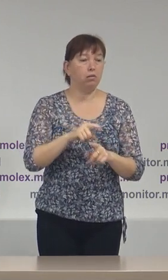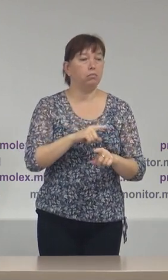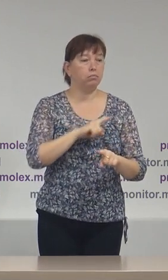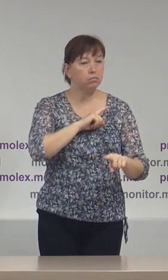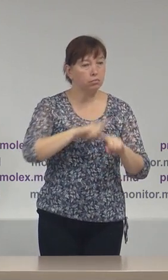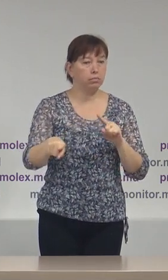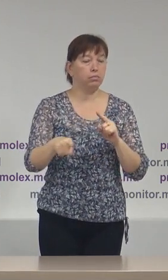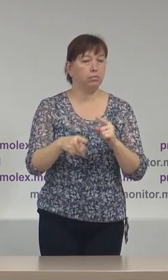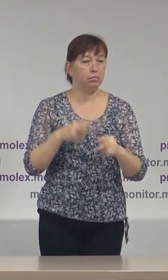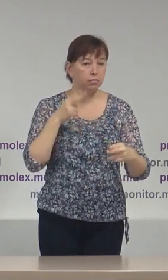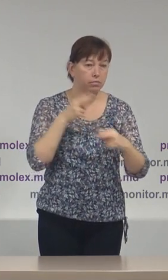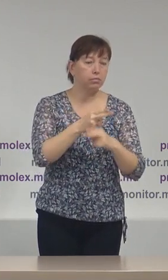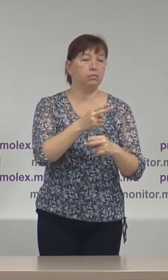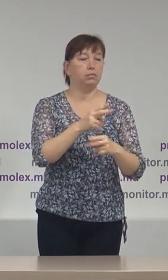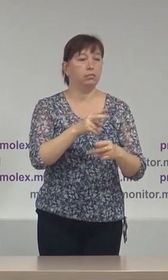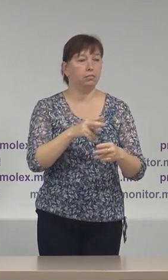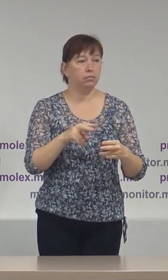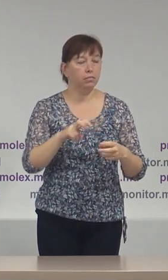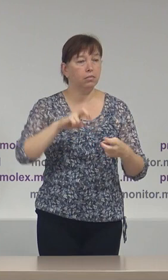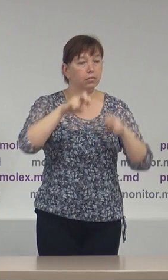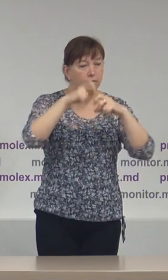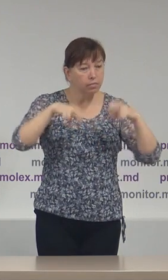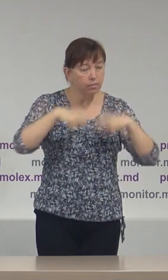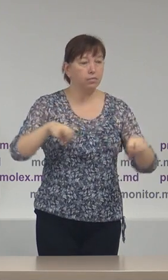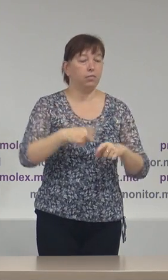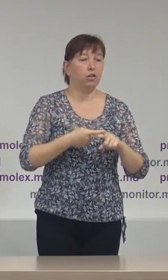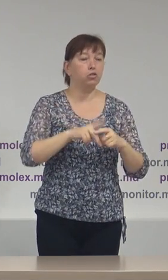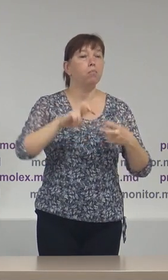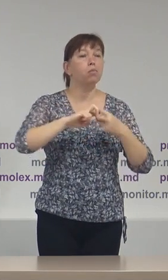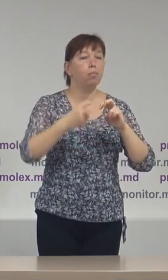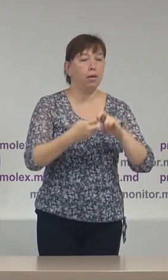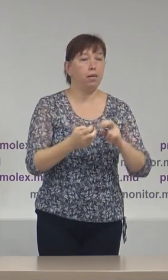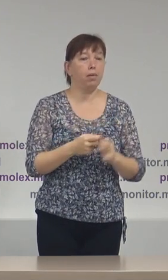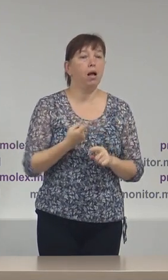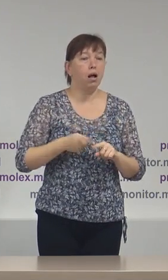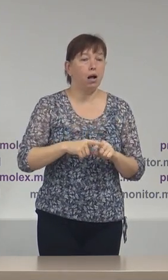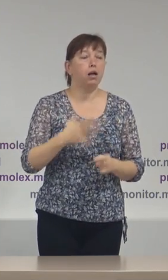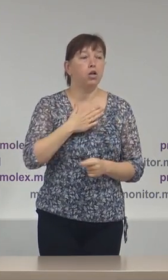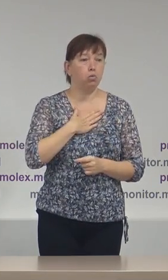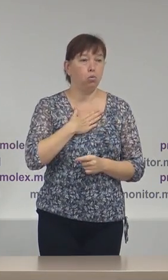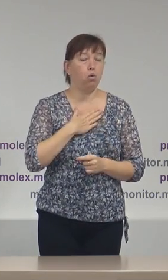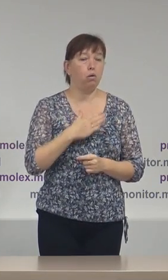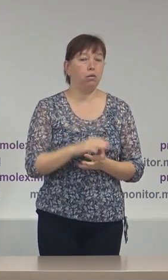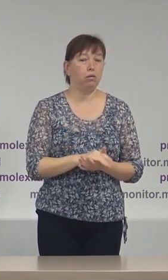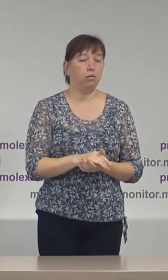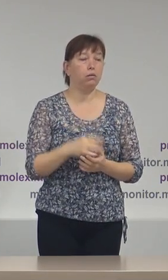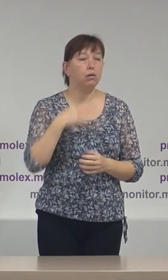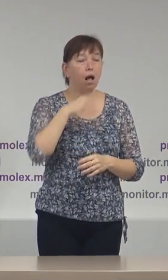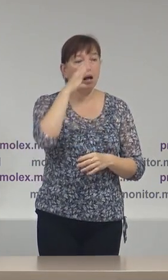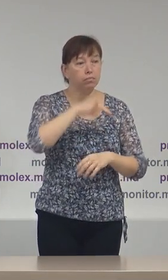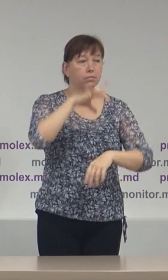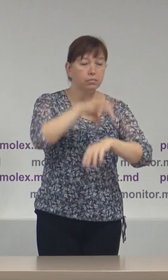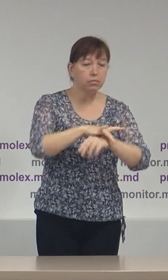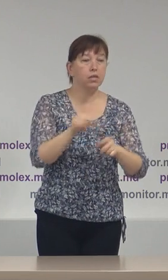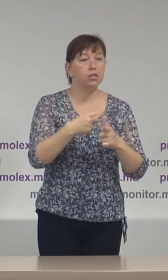în special pe acele aspecte mai problematice pe care noi le-am evidențiat sau le-am